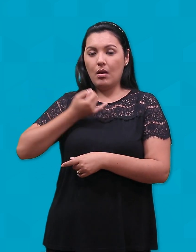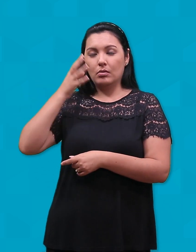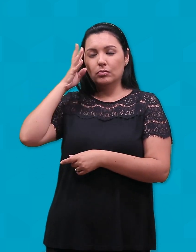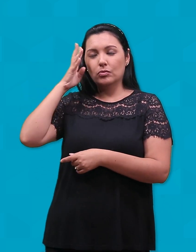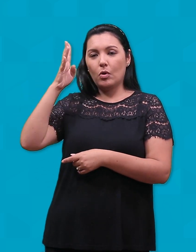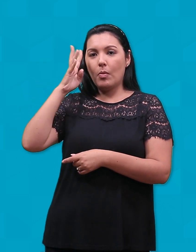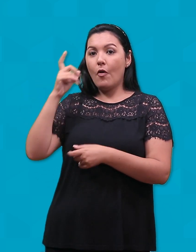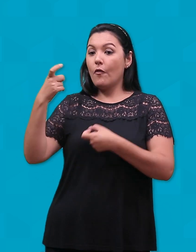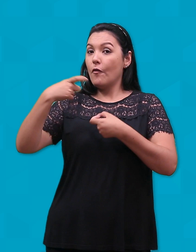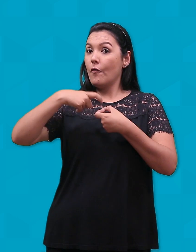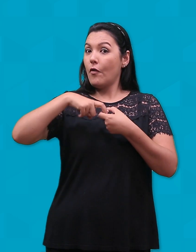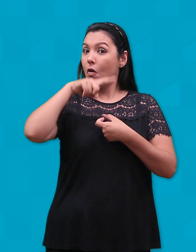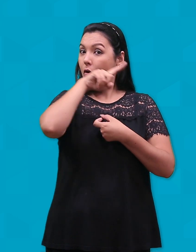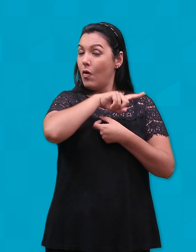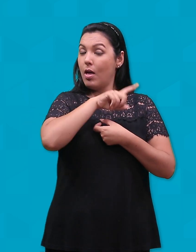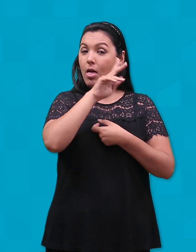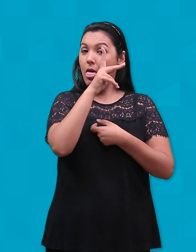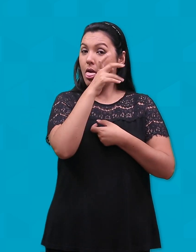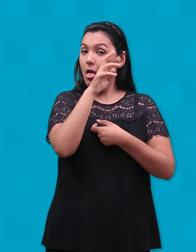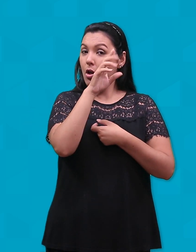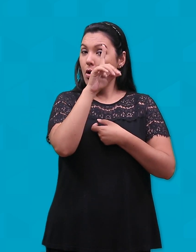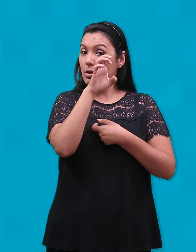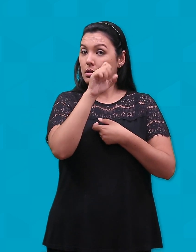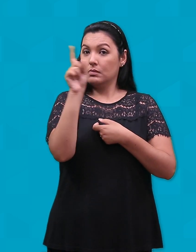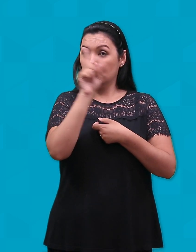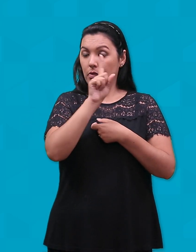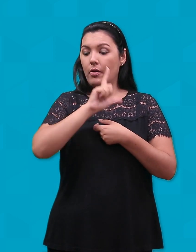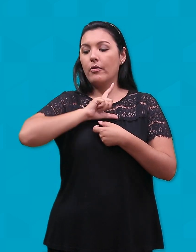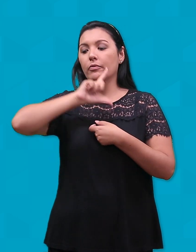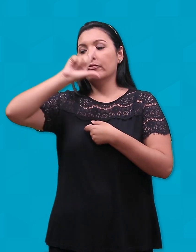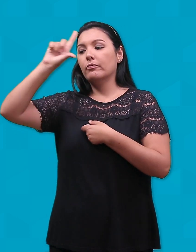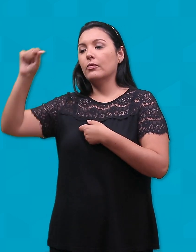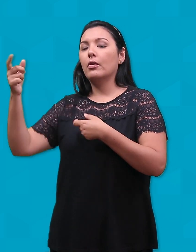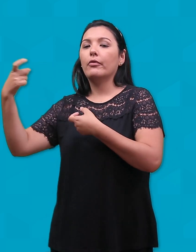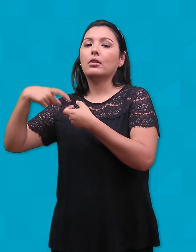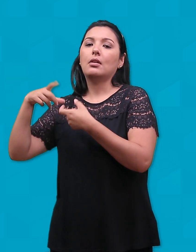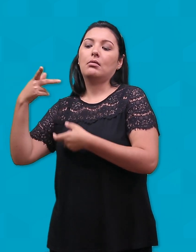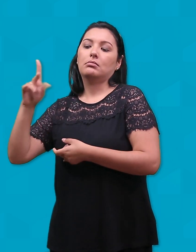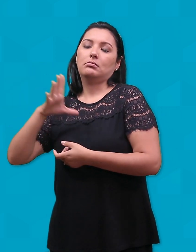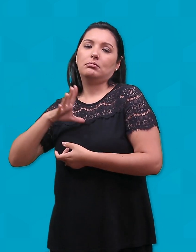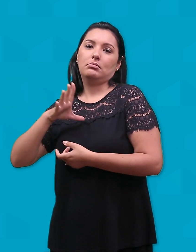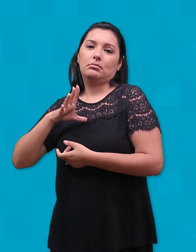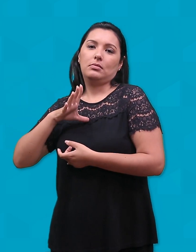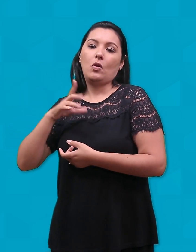não voltarem a Herodes, retornaram para sua terra, seguindo outro caminho.